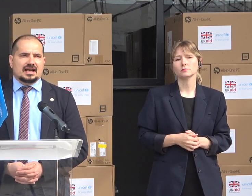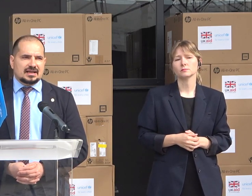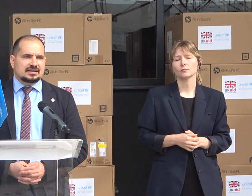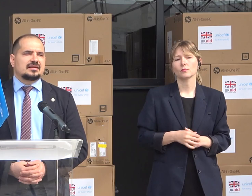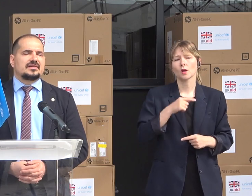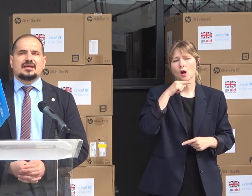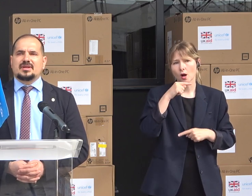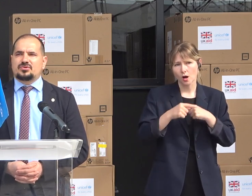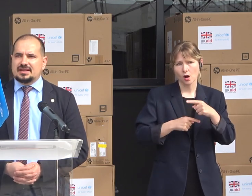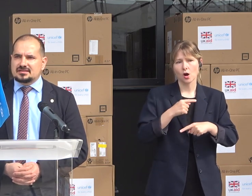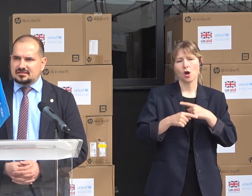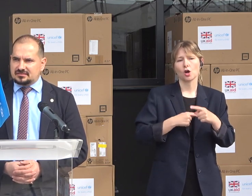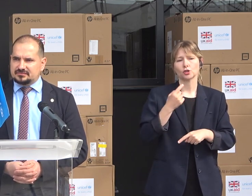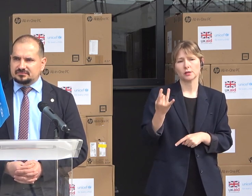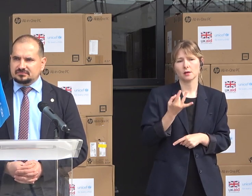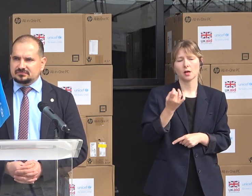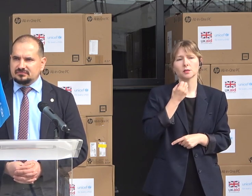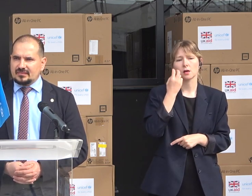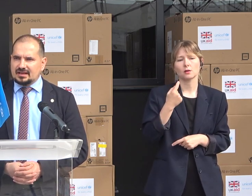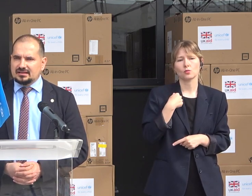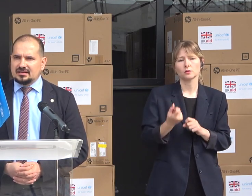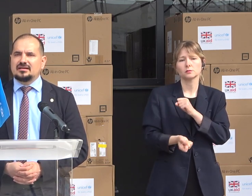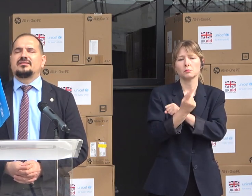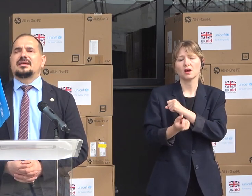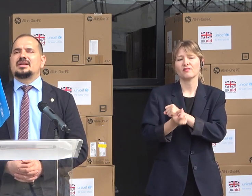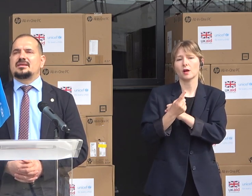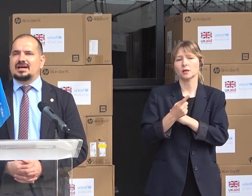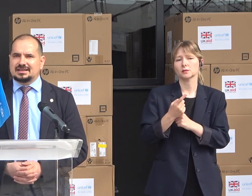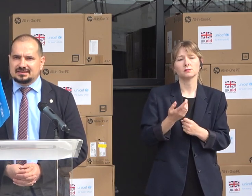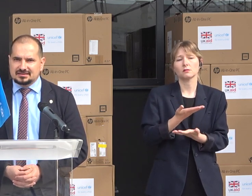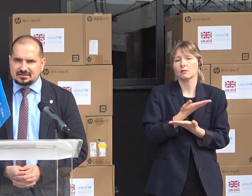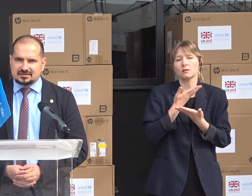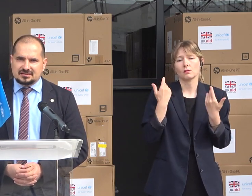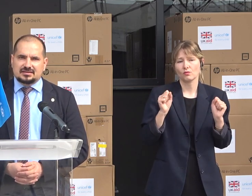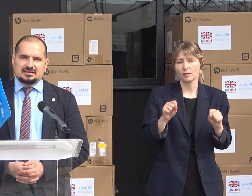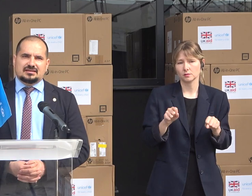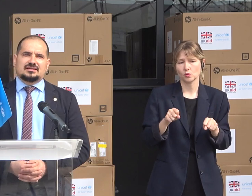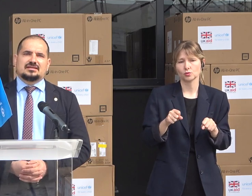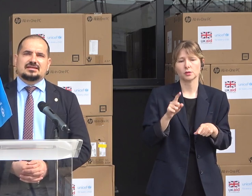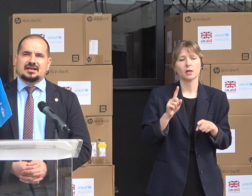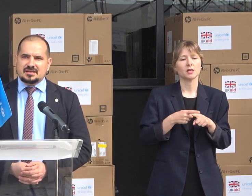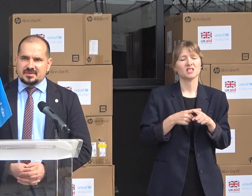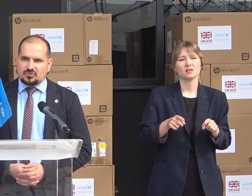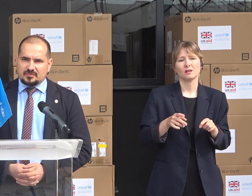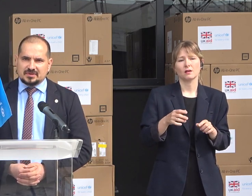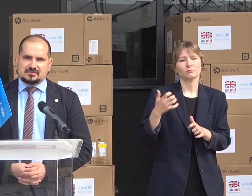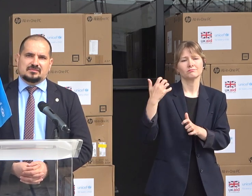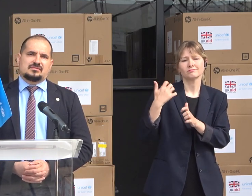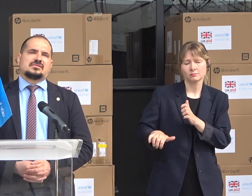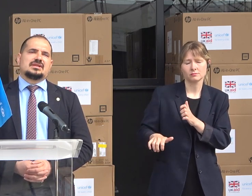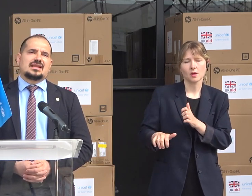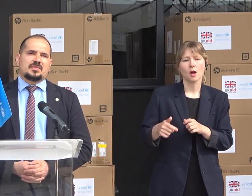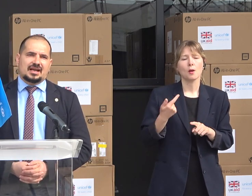de fiecare dată când vedem neputință, când vedem nedreptate, strângem din pumn